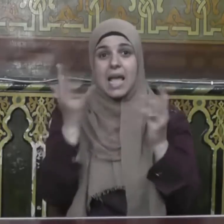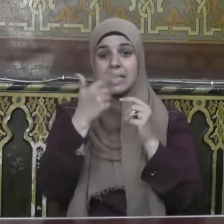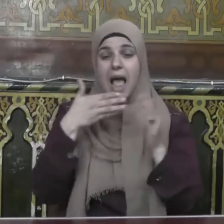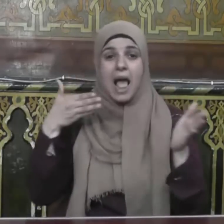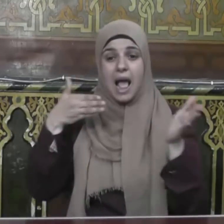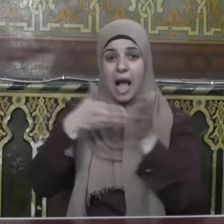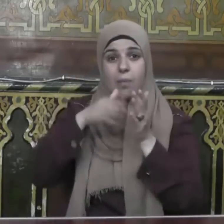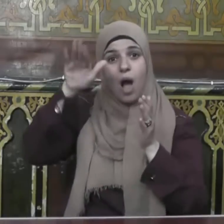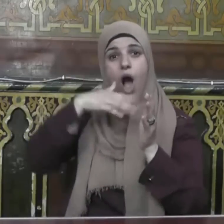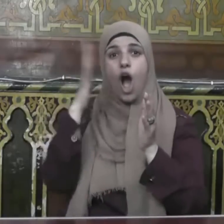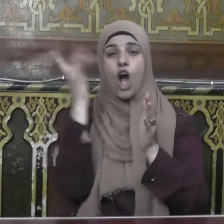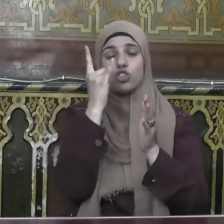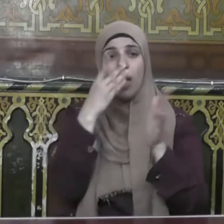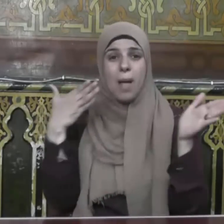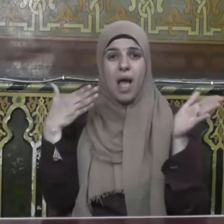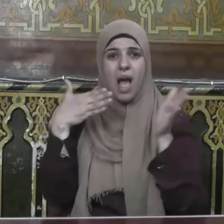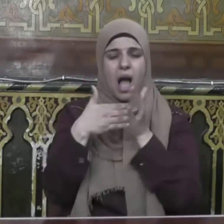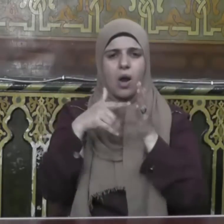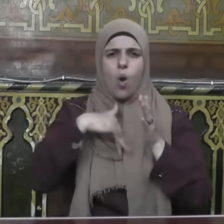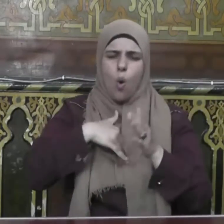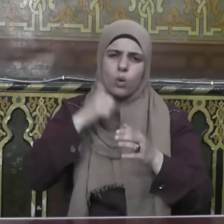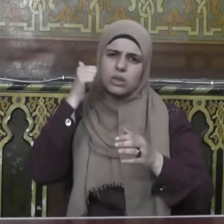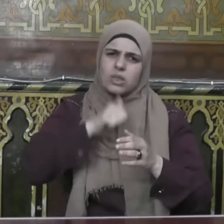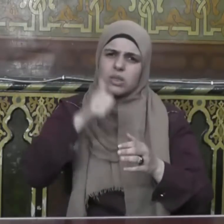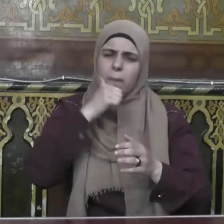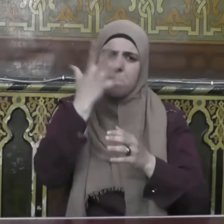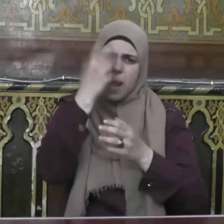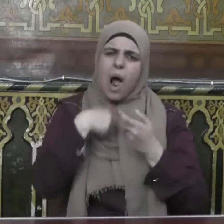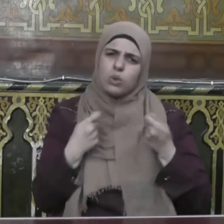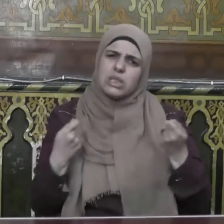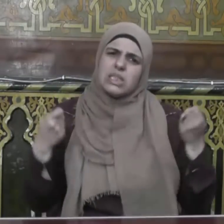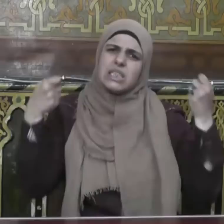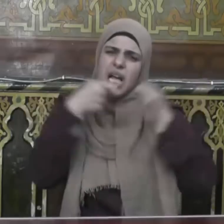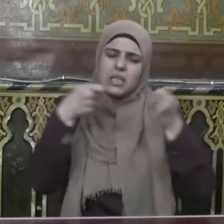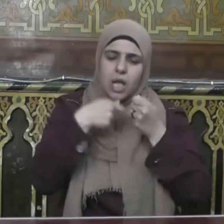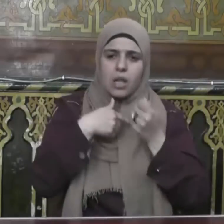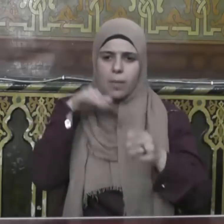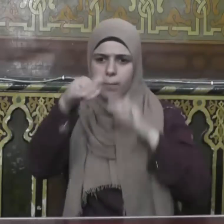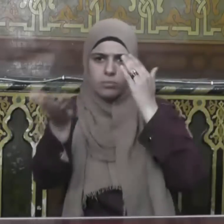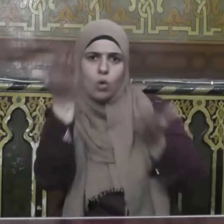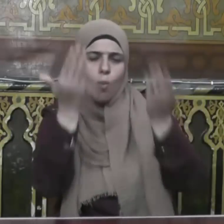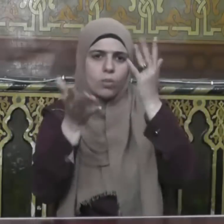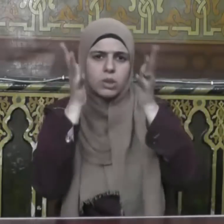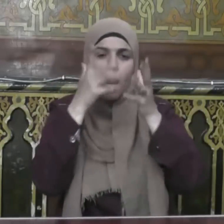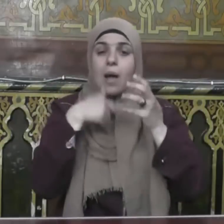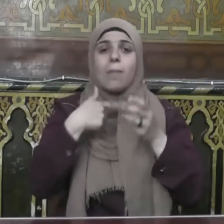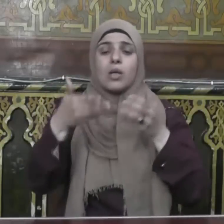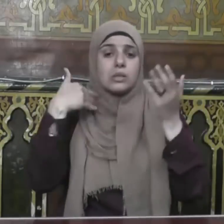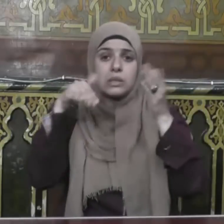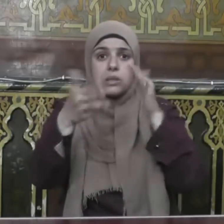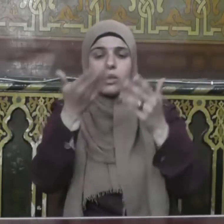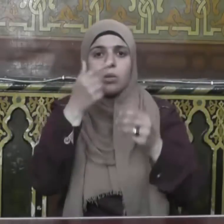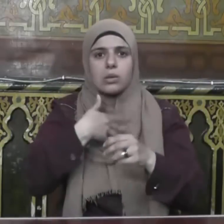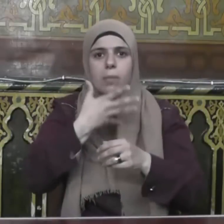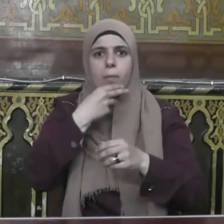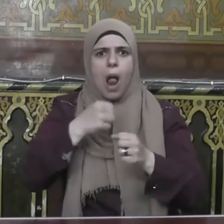شد مئذره وأحيا ليله وأيقظ أهله ومعنى شد المئذر أي اجتهد في